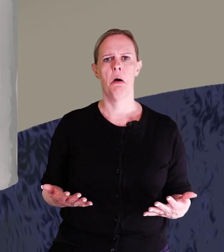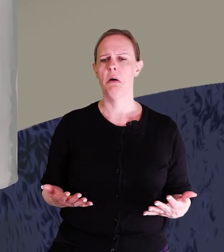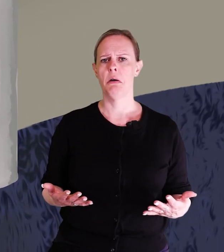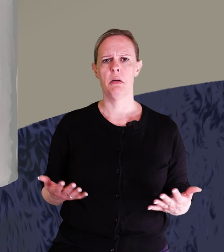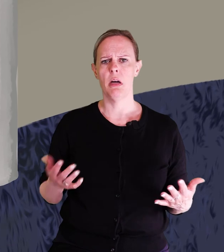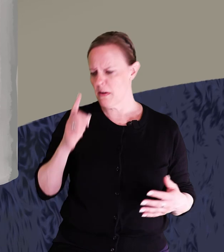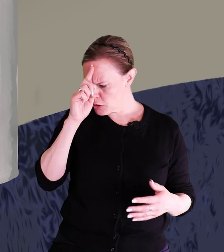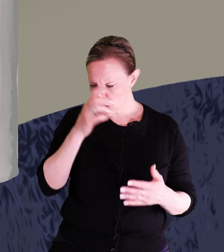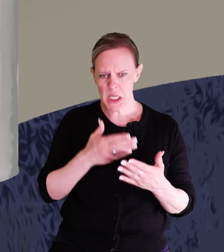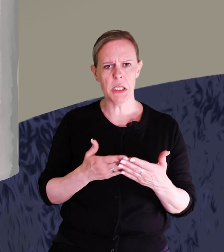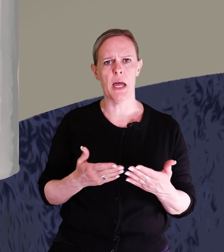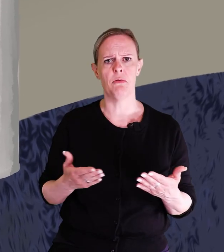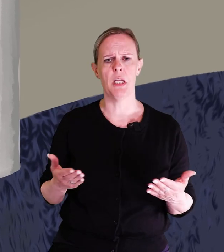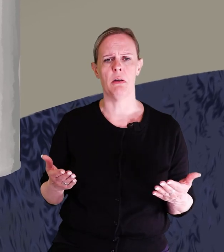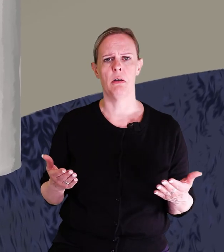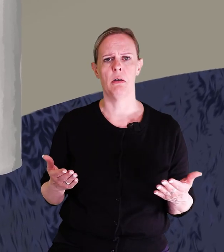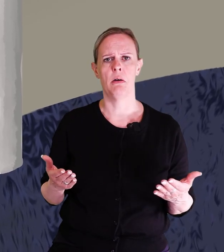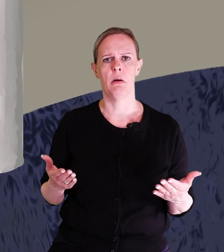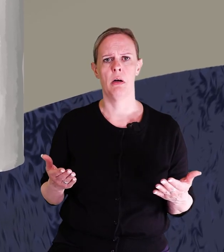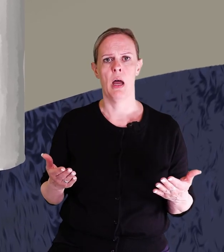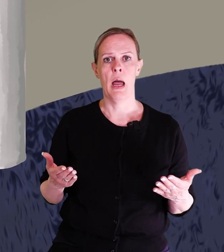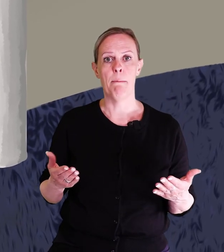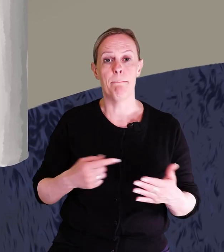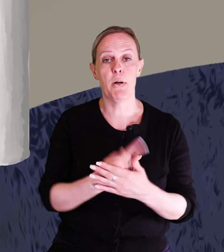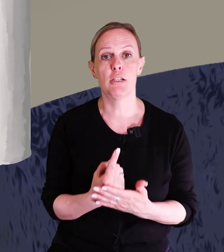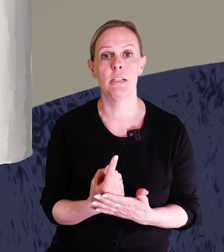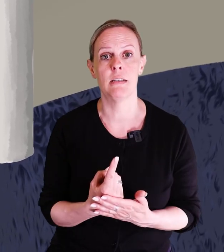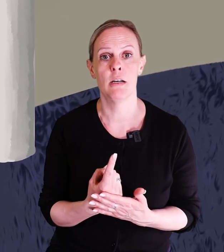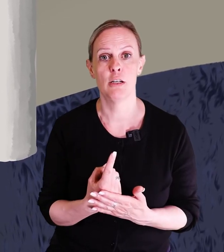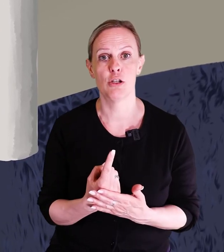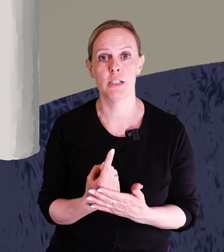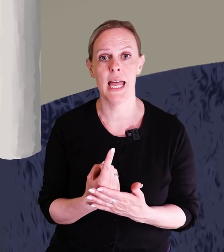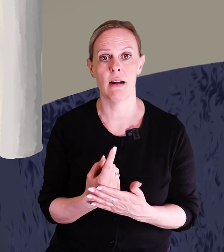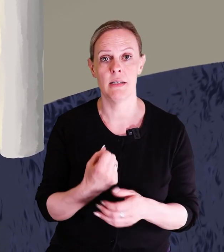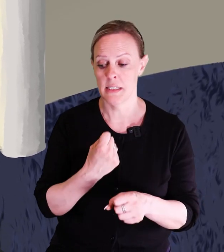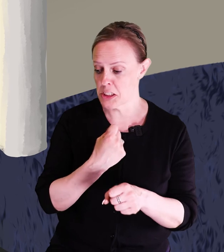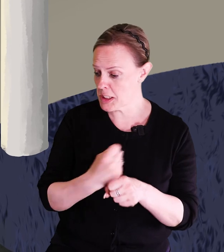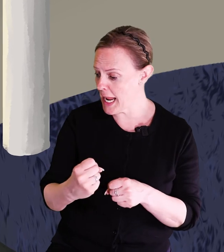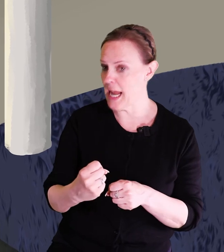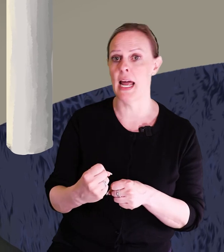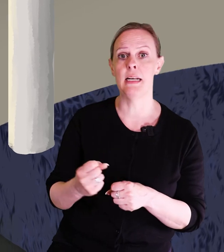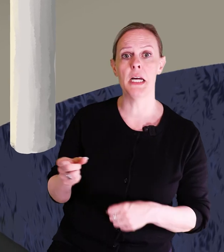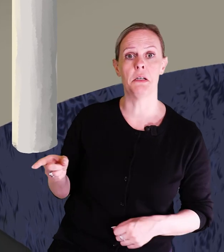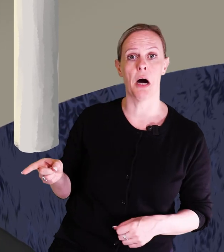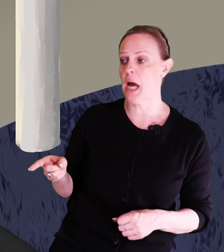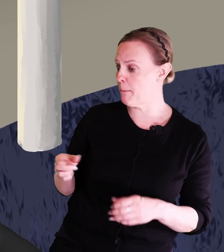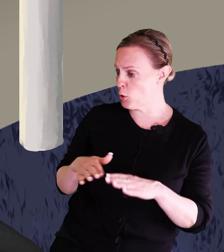Jag förstår ingenting. Men plötsligt så ser han stenen ligga där på